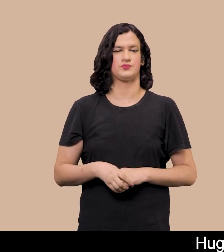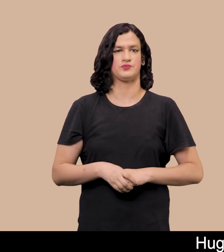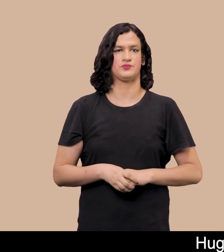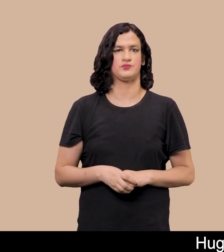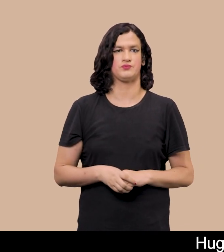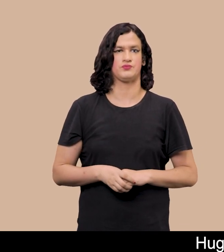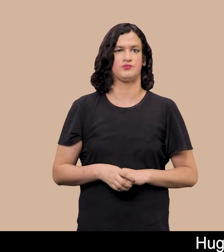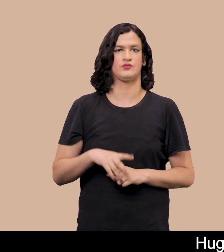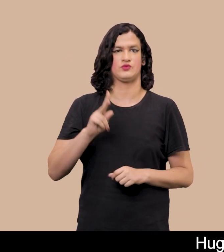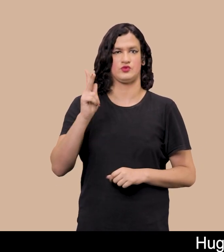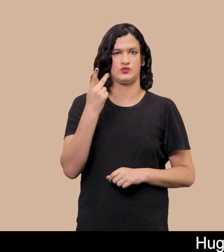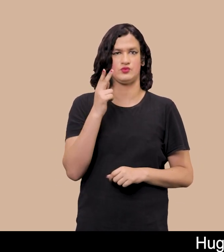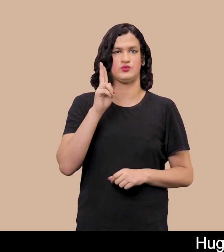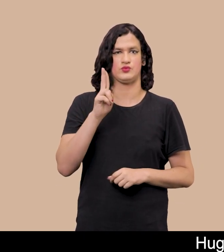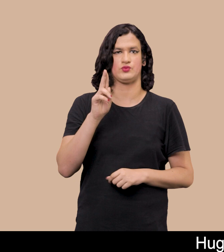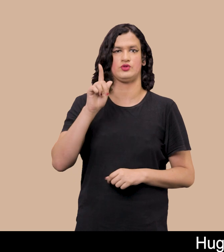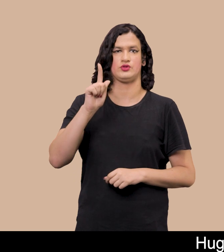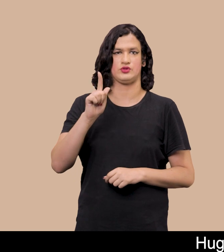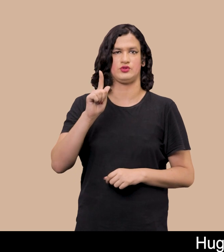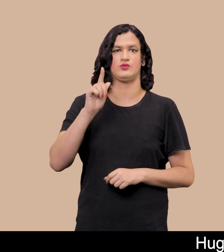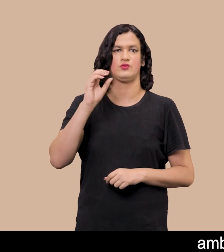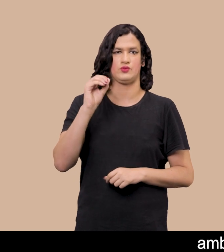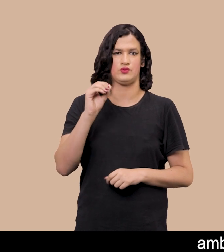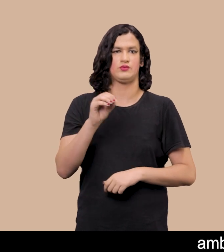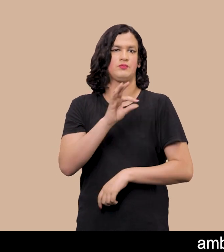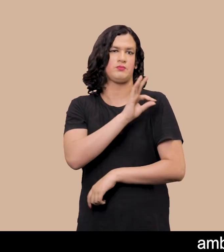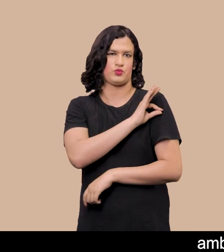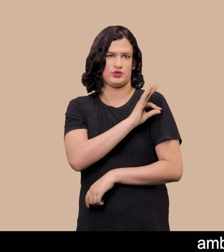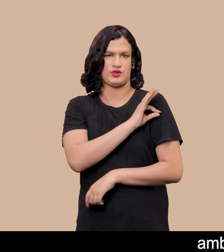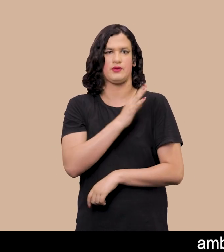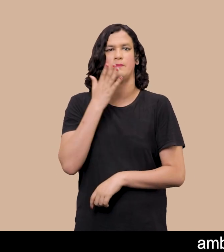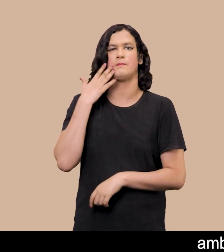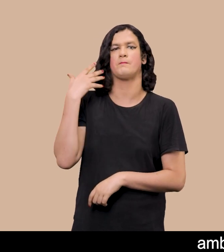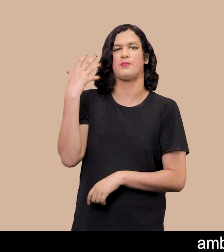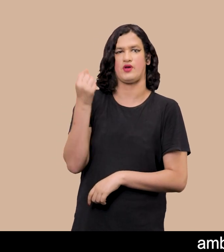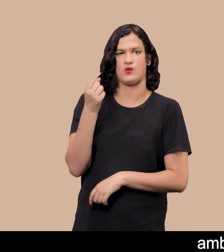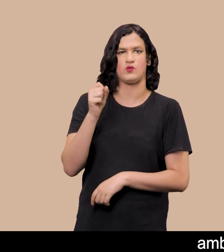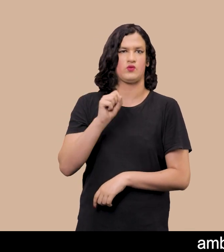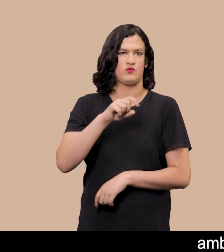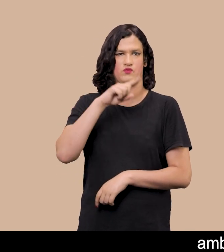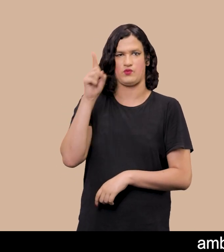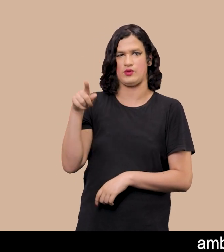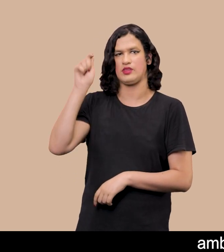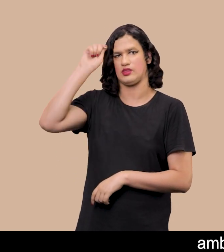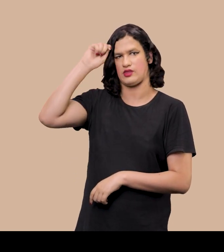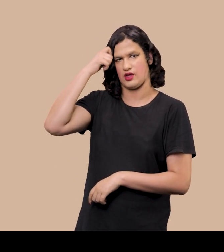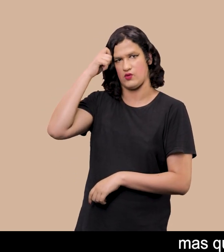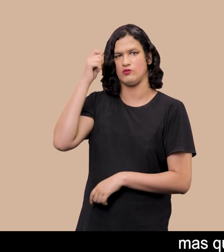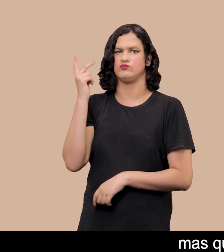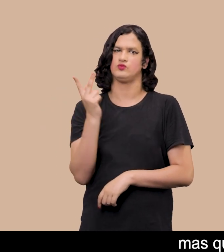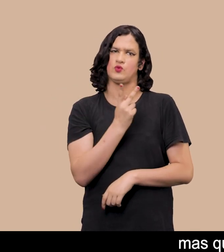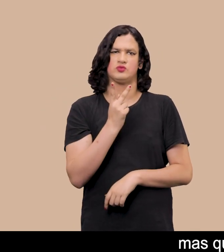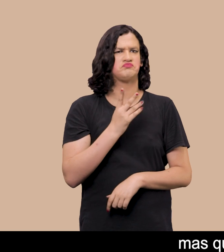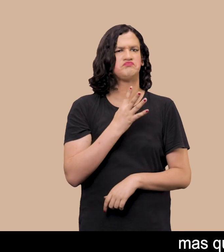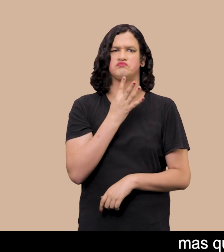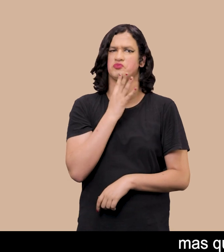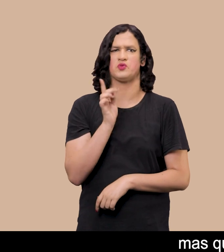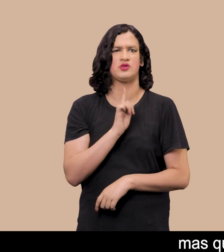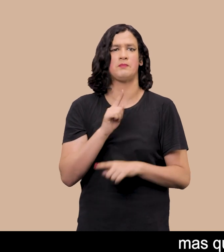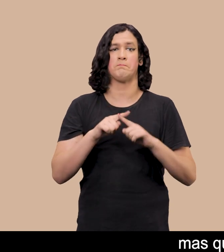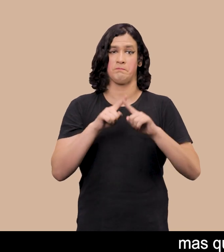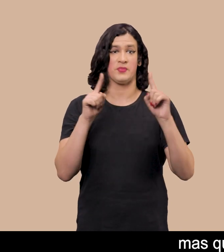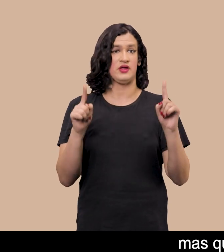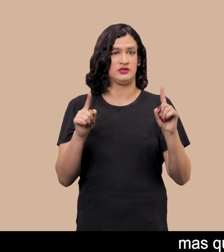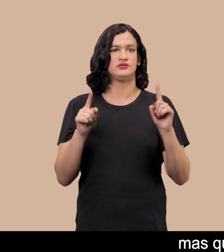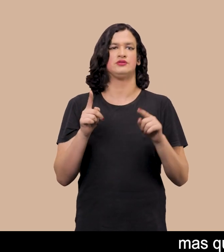policial branco E Davi, um jovem rapaz negro Ambos clientes da artista Que nunca se conheceram Mas que frequentam sua